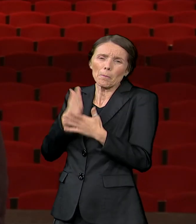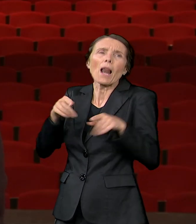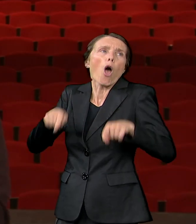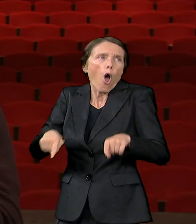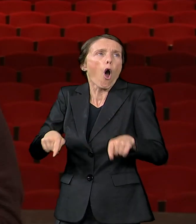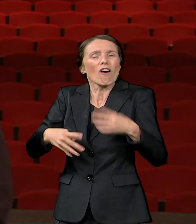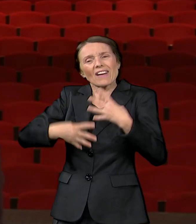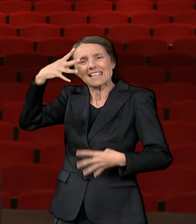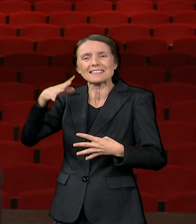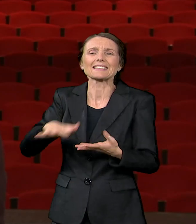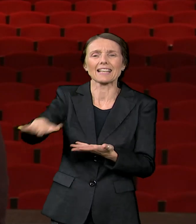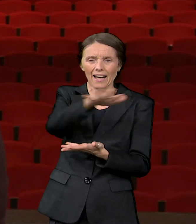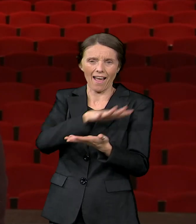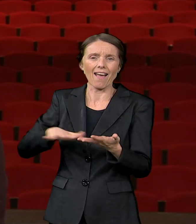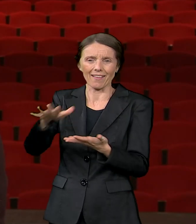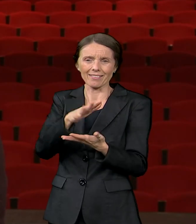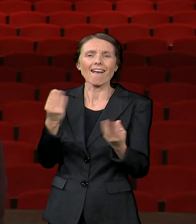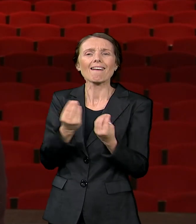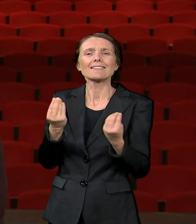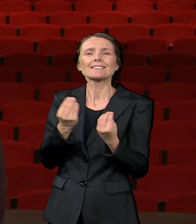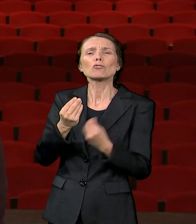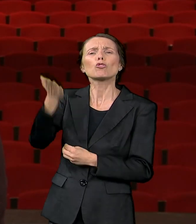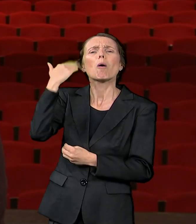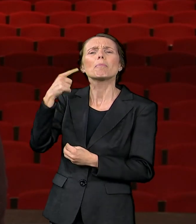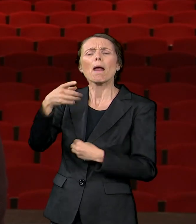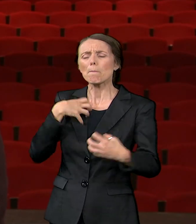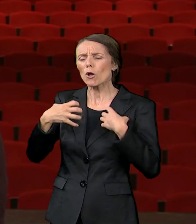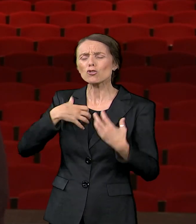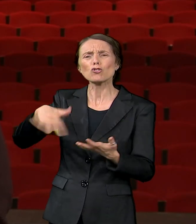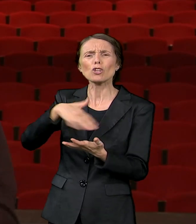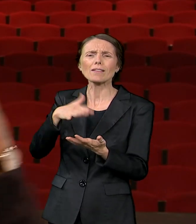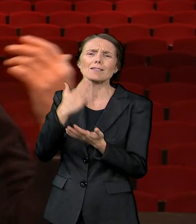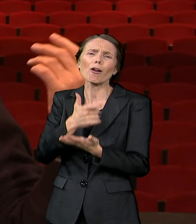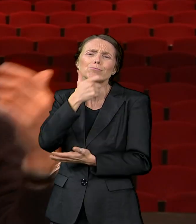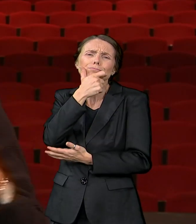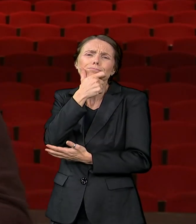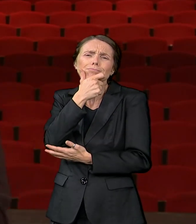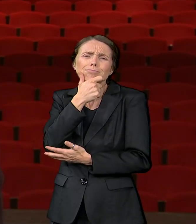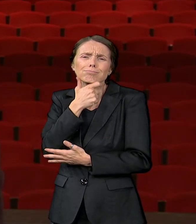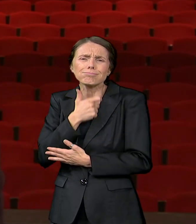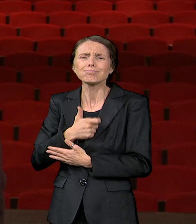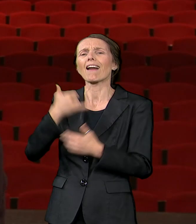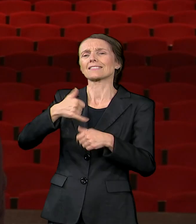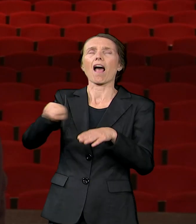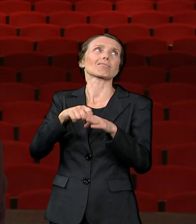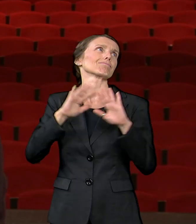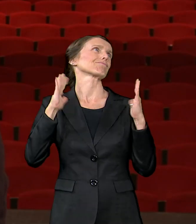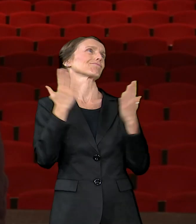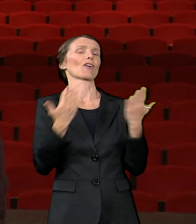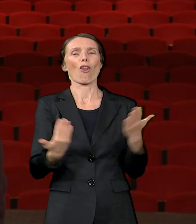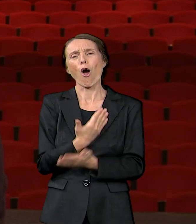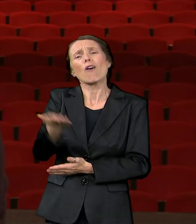u ovom prostoru, jer pozorište na terazijama nije bilo uvek ovako glamurozno kako sad